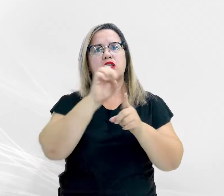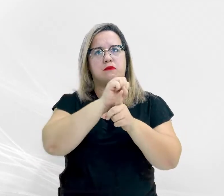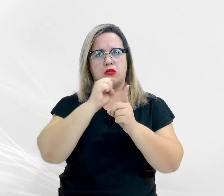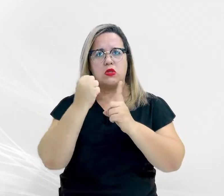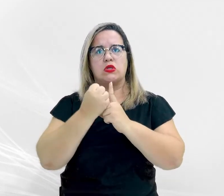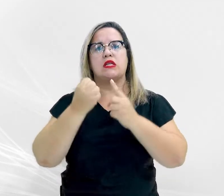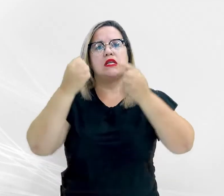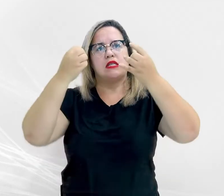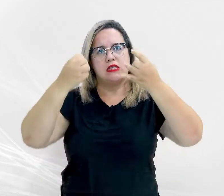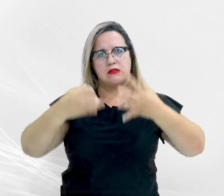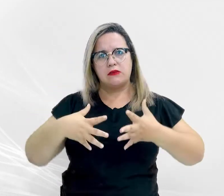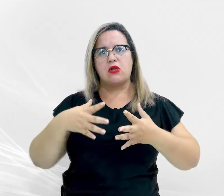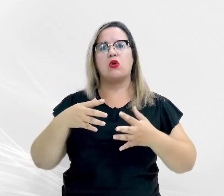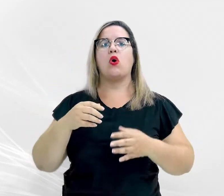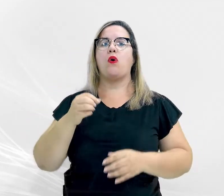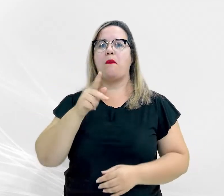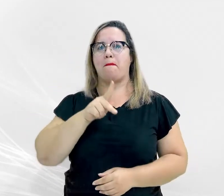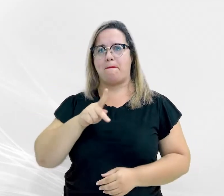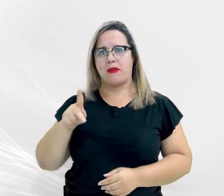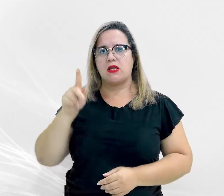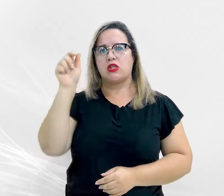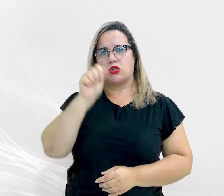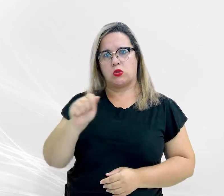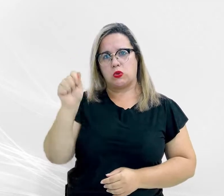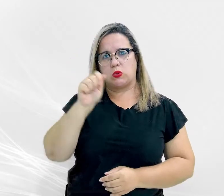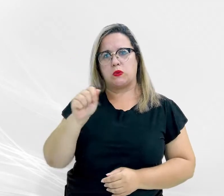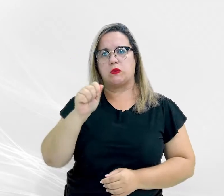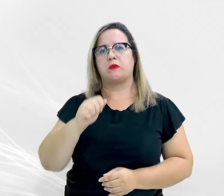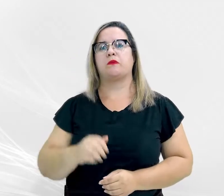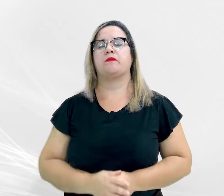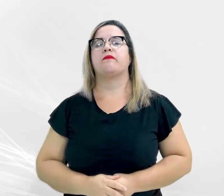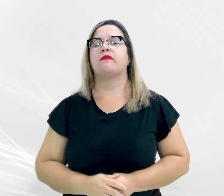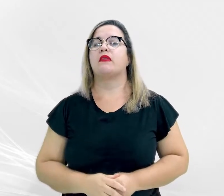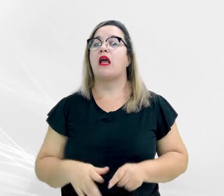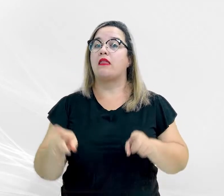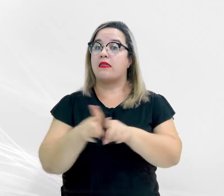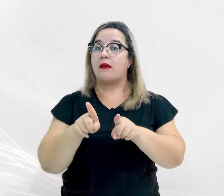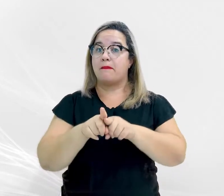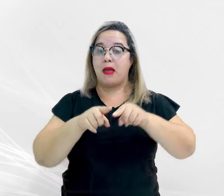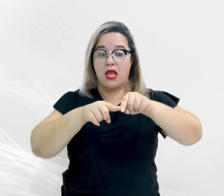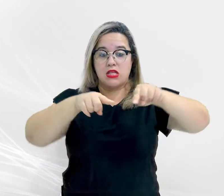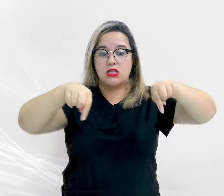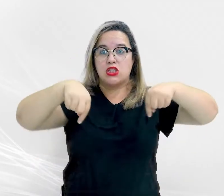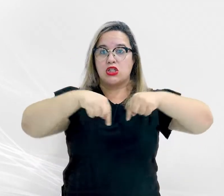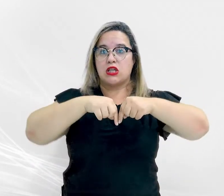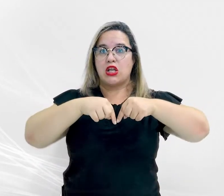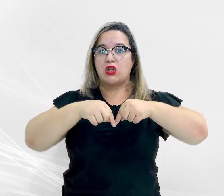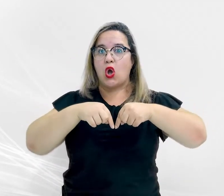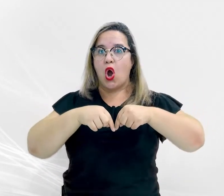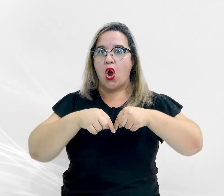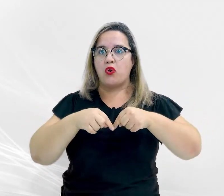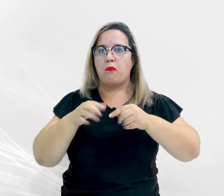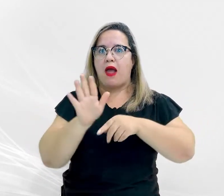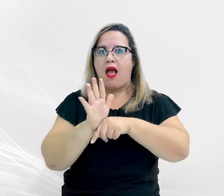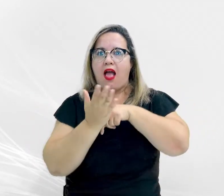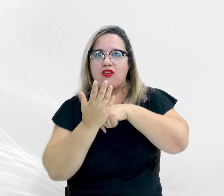AMMP. A implantação do escritório de forma compartilhada foi uma forma de reduzir os custos de manutenção, além de